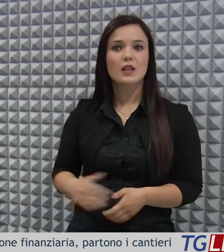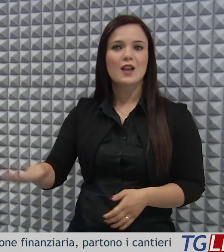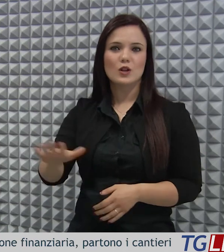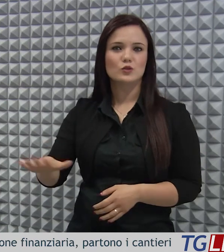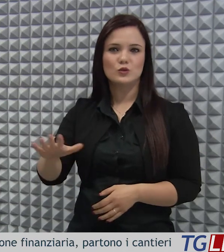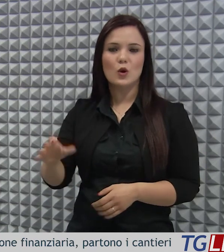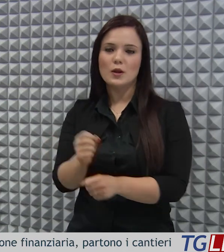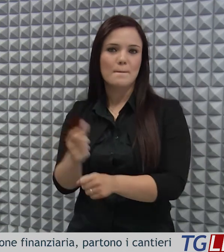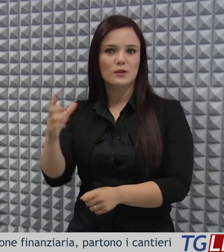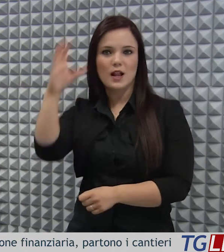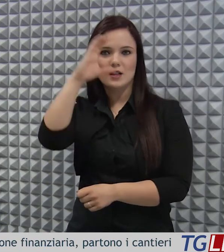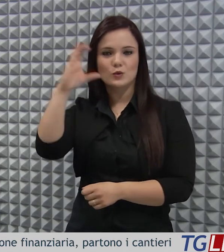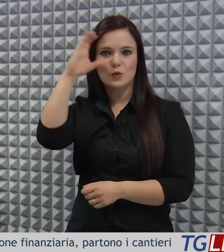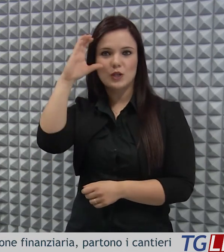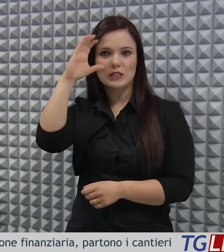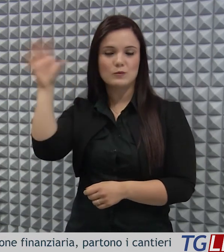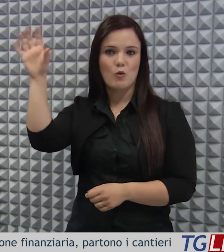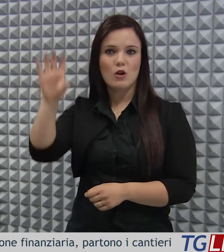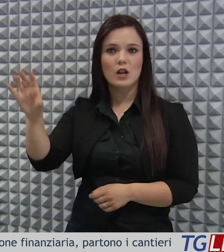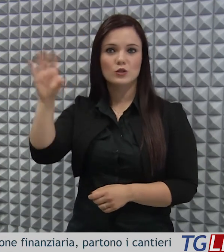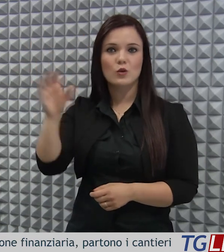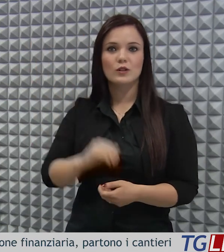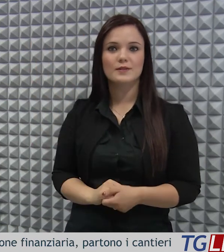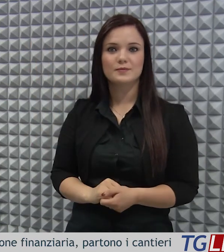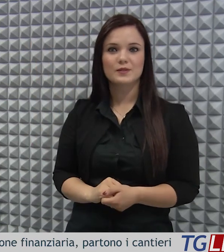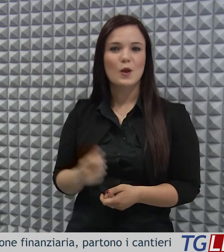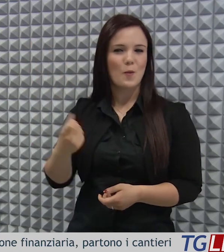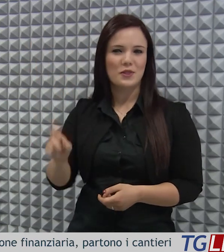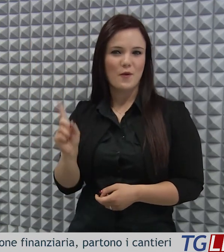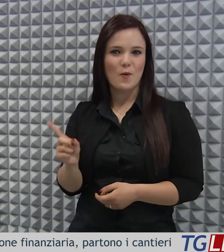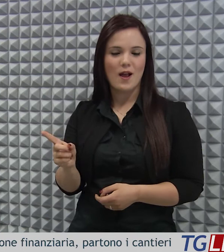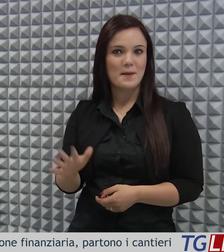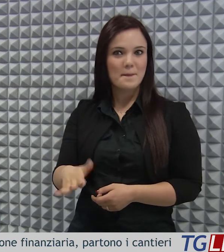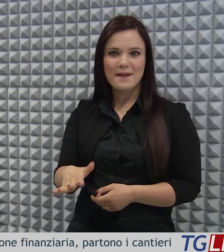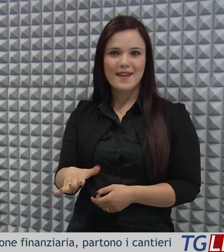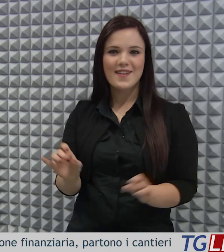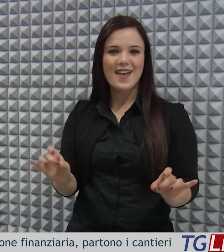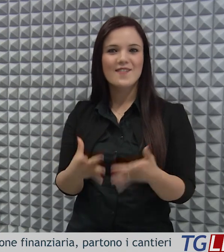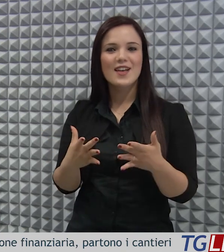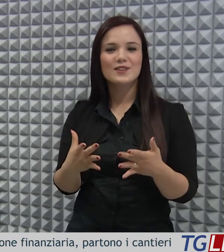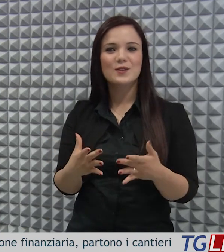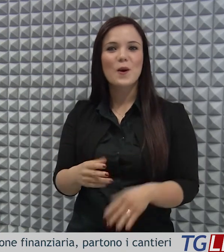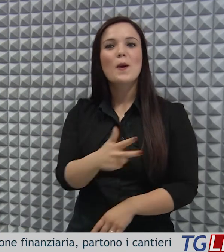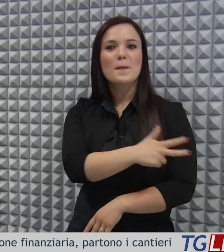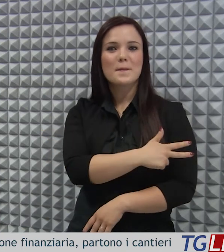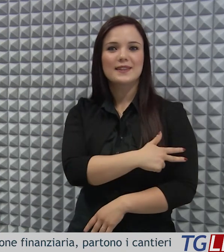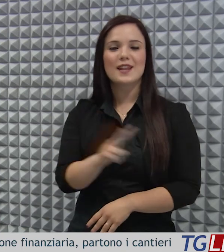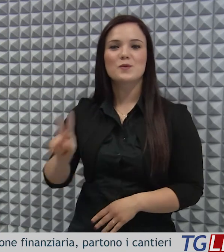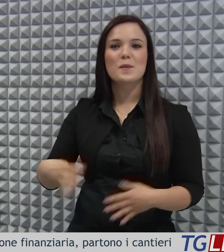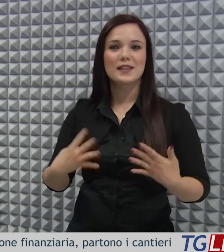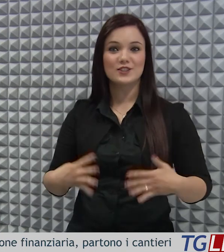turistiche regionali, anche in vista dell'avvicinarsi dell'evento Matera